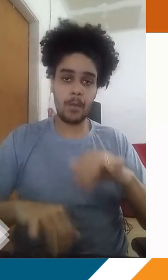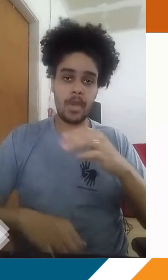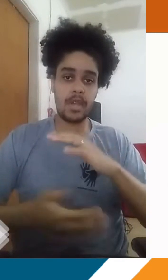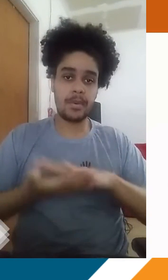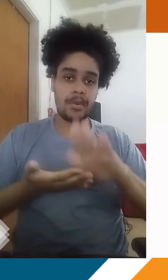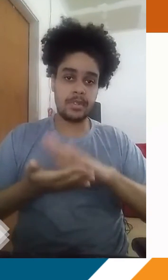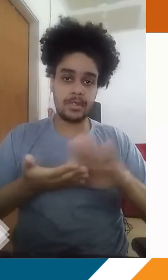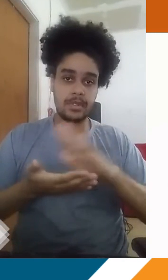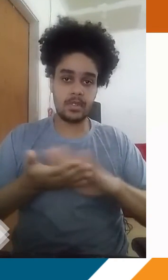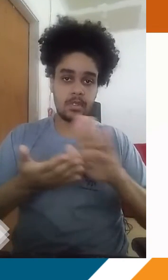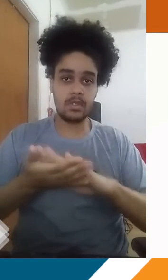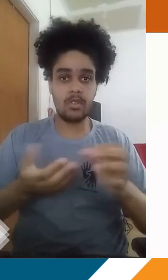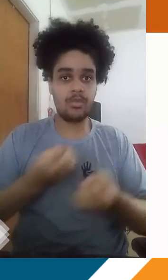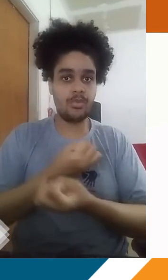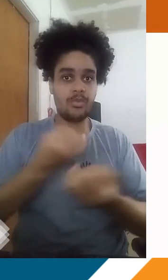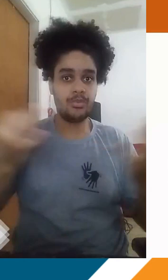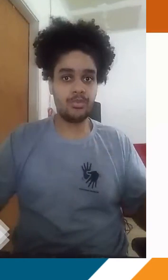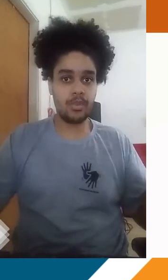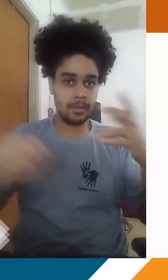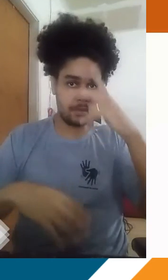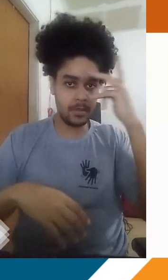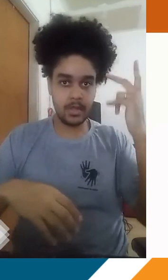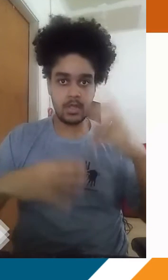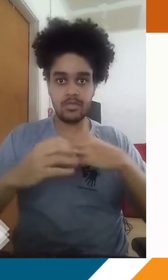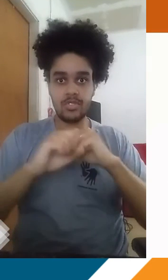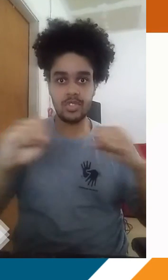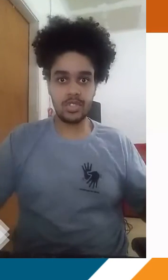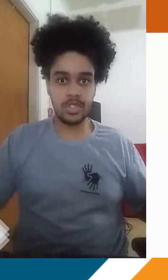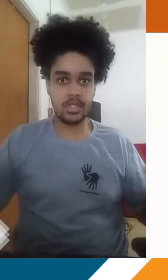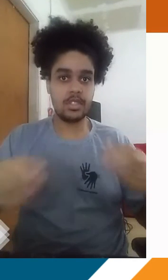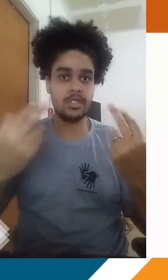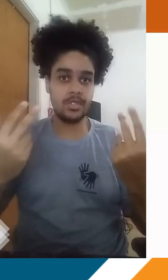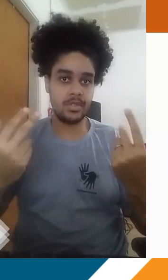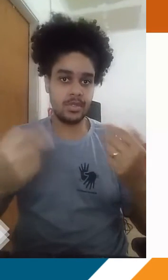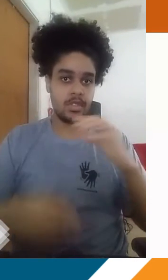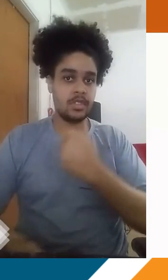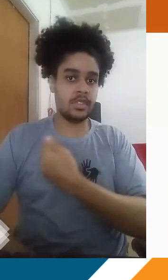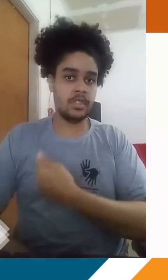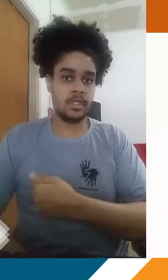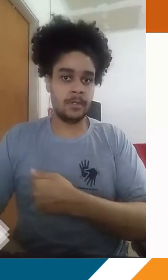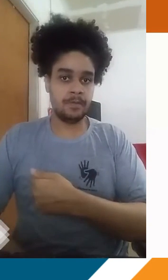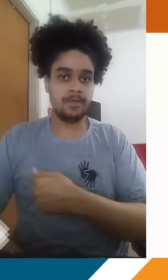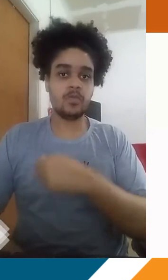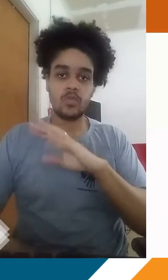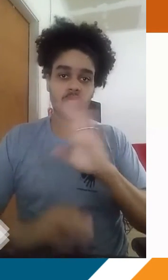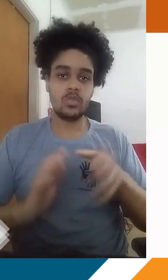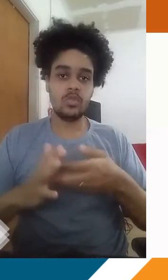mercado consumidor, a quantidade de pessoas, né? É consumo gigante que um país como a China tem. Todos esses